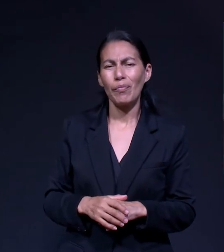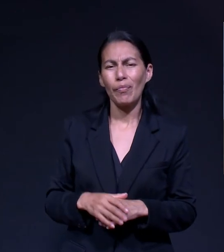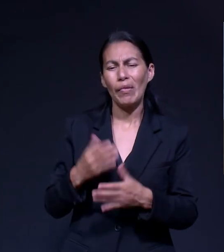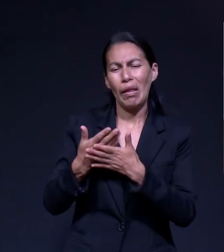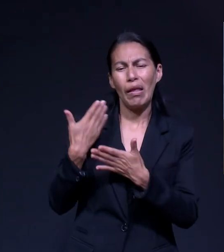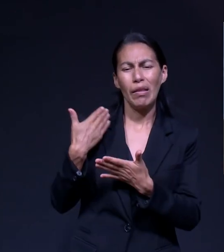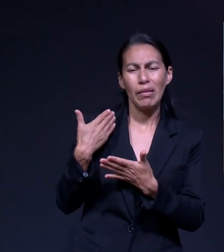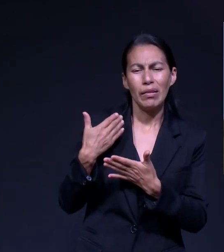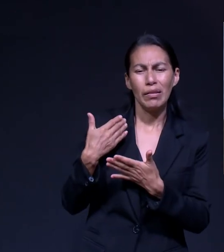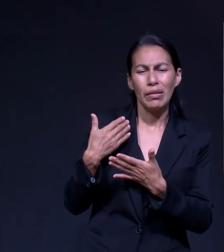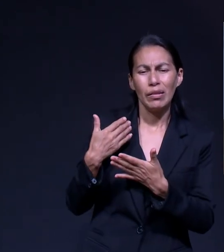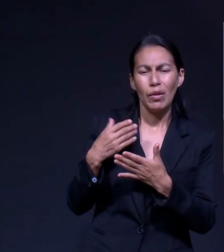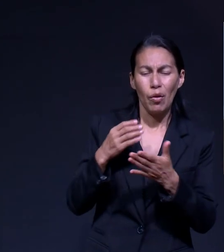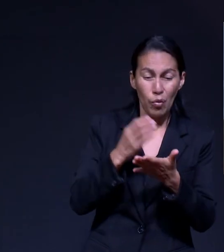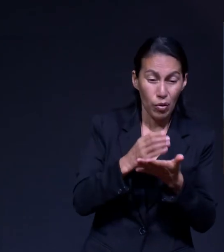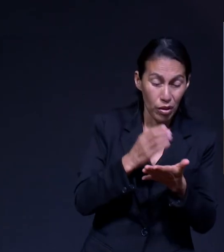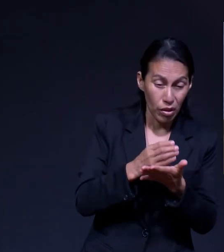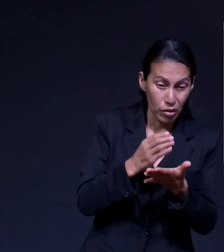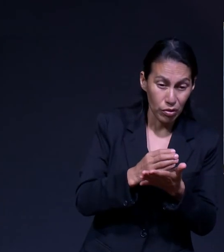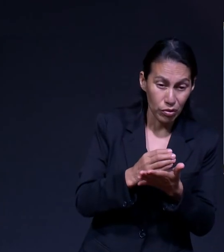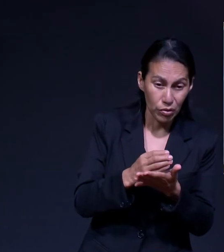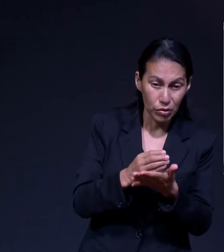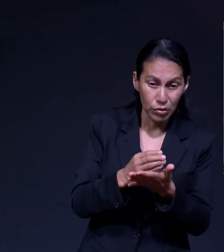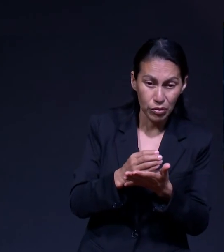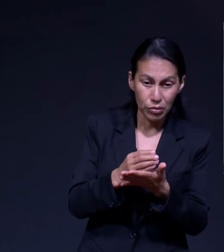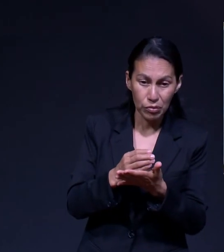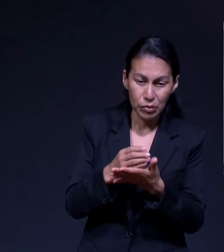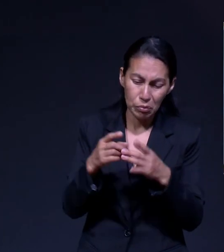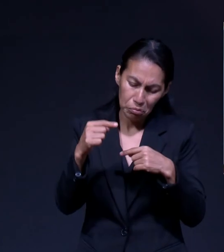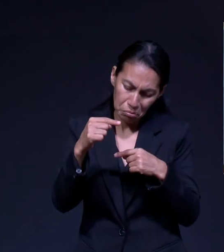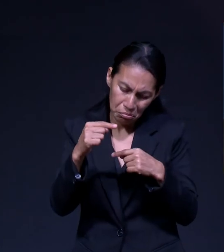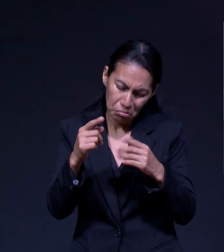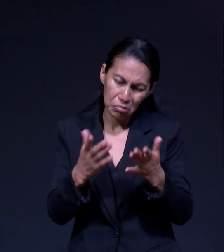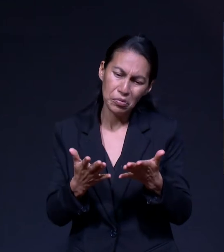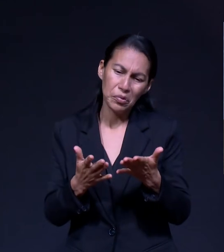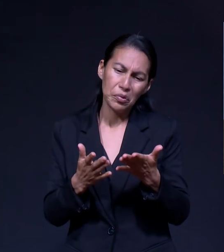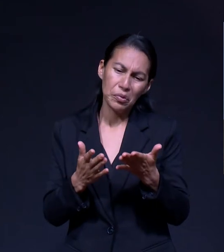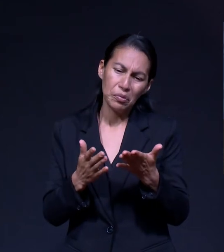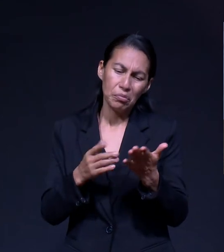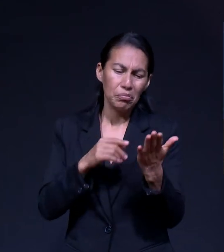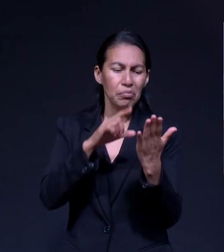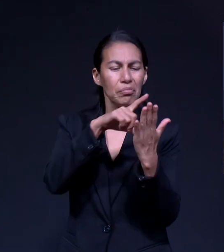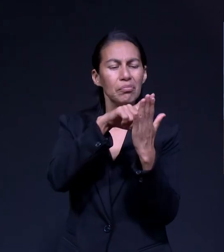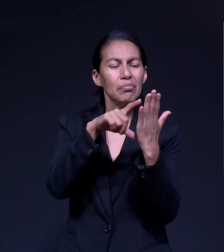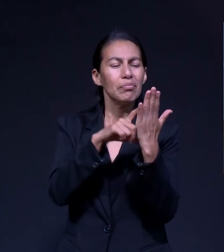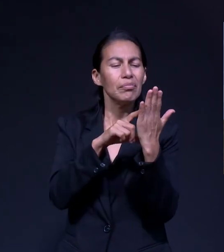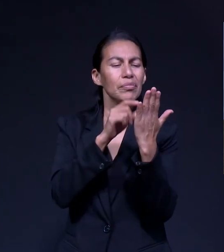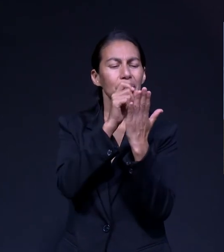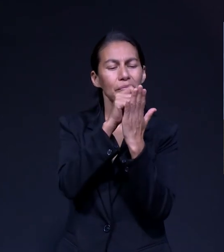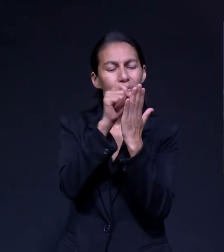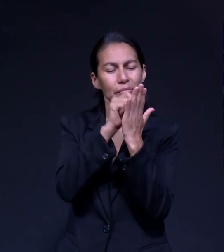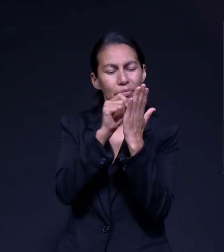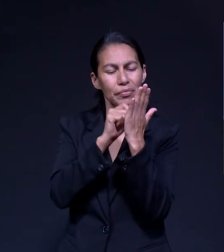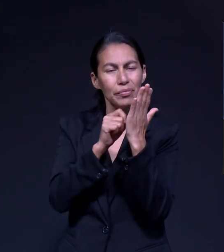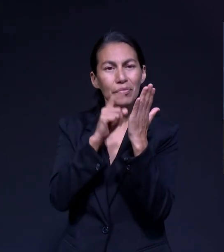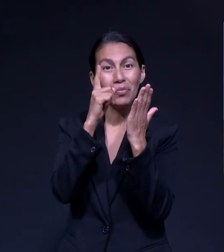Inicie Con Cuadernitos Pero Inicié En Una Libretita Así Chiquitita De Mi Mano Y Escribiendo Una Página